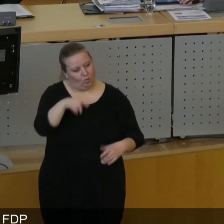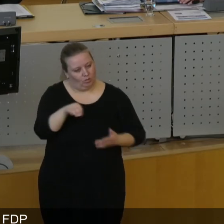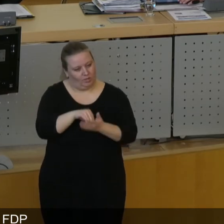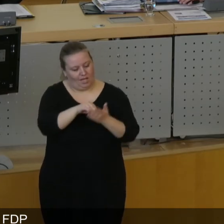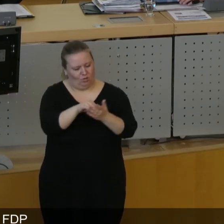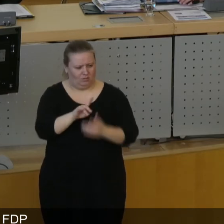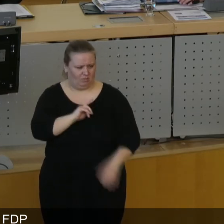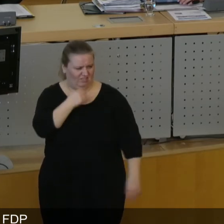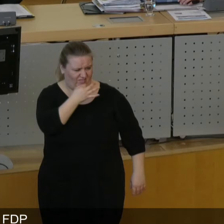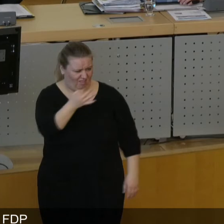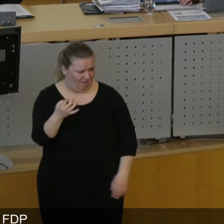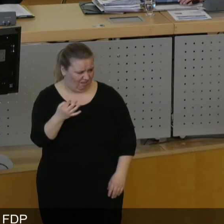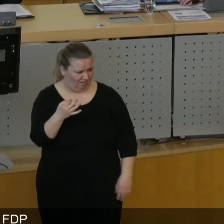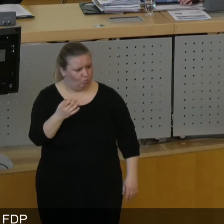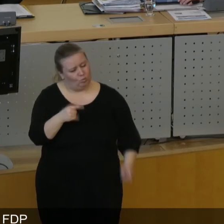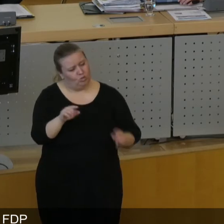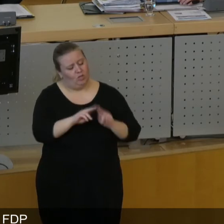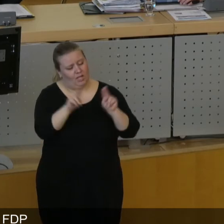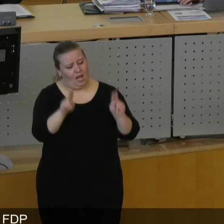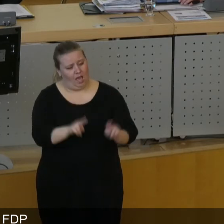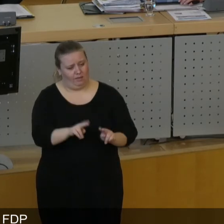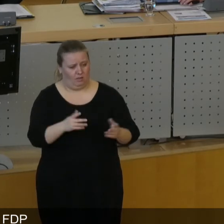Ich frage mich, geht es nicht eine Nummer kleiner?